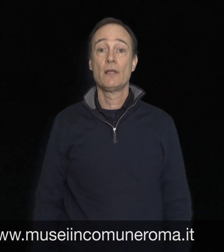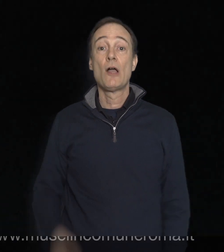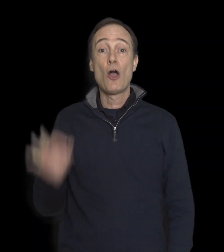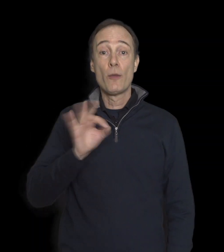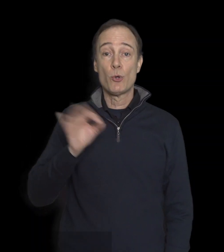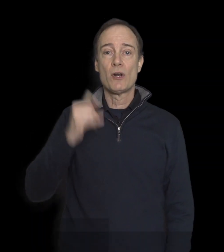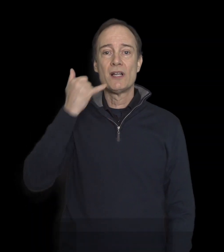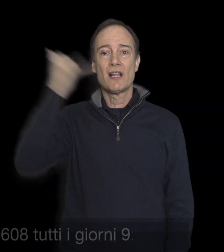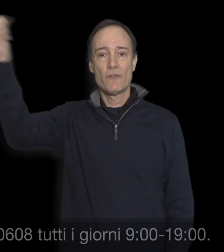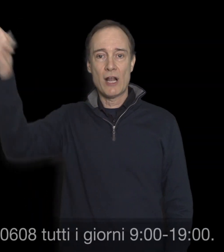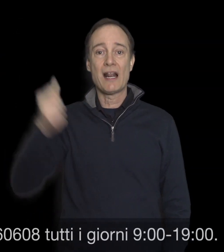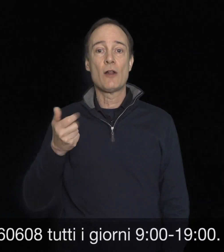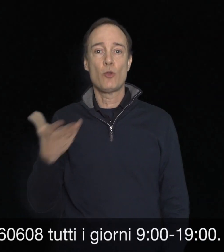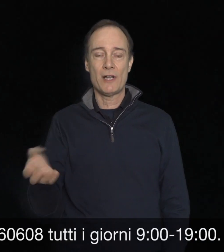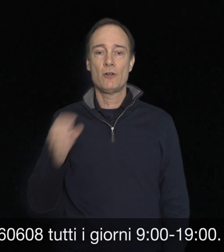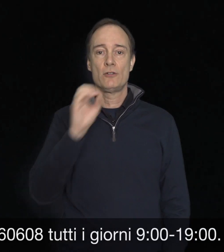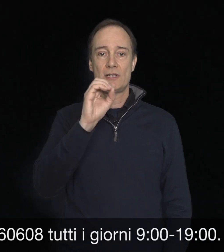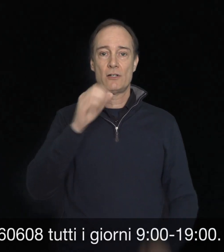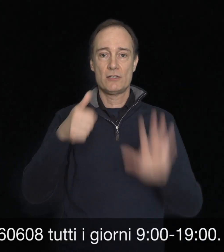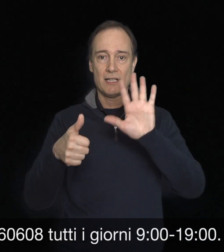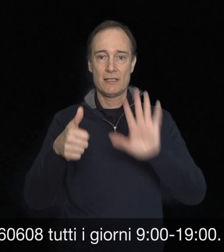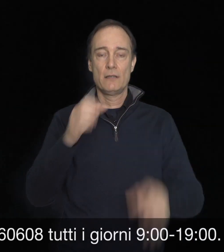tutti i giorni dalle 9 alle 19.